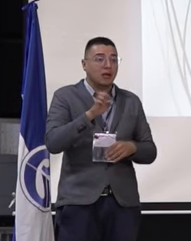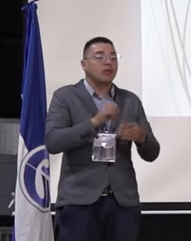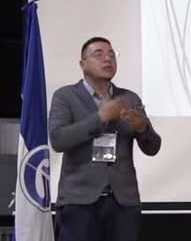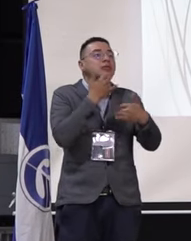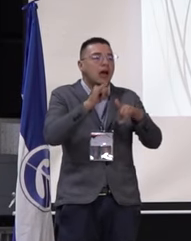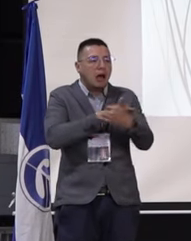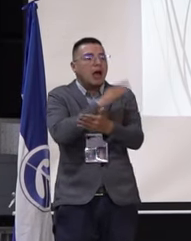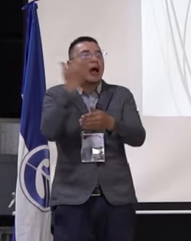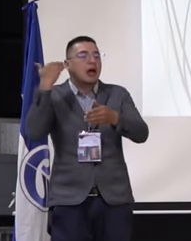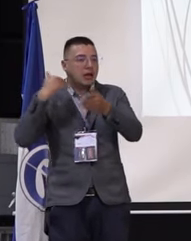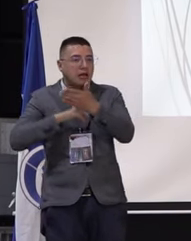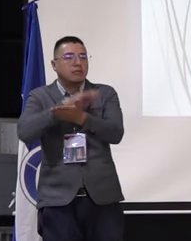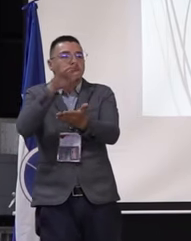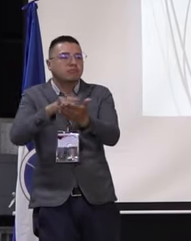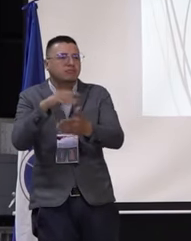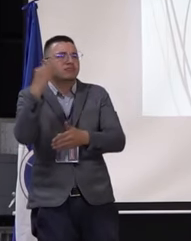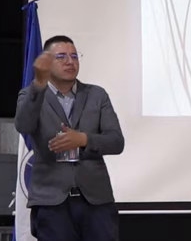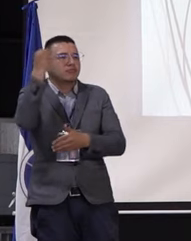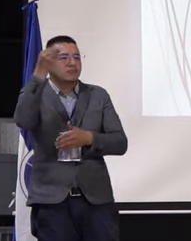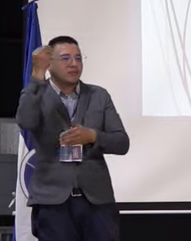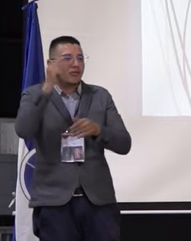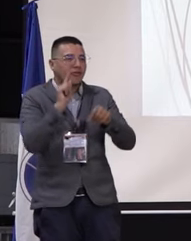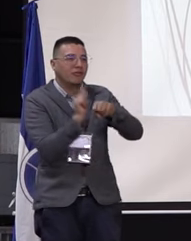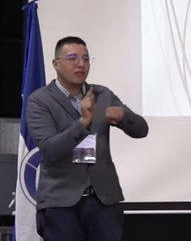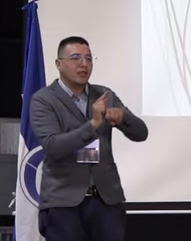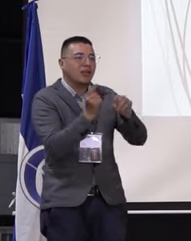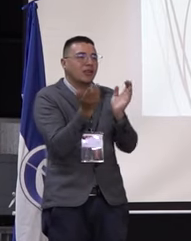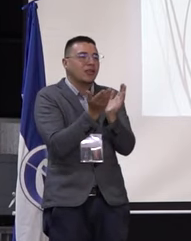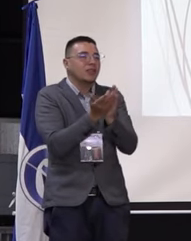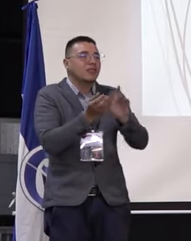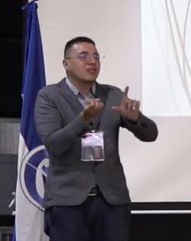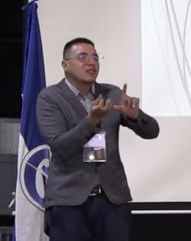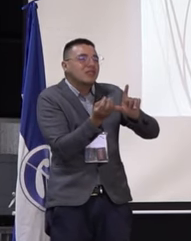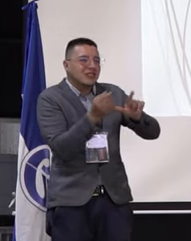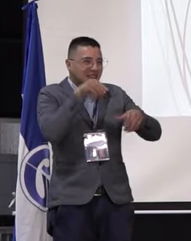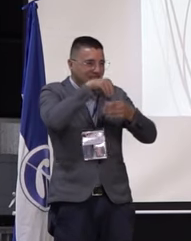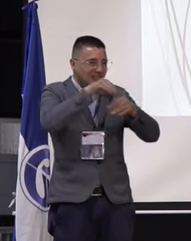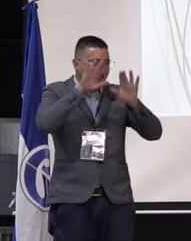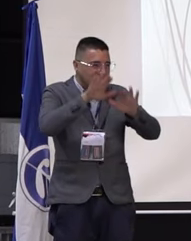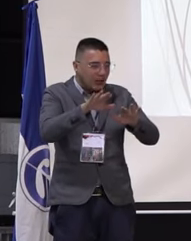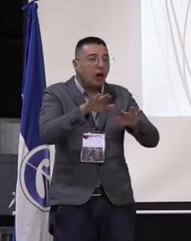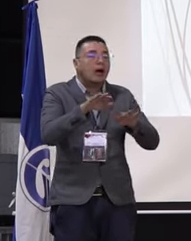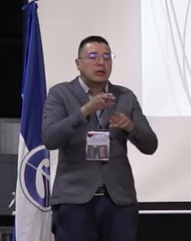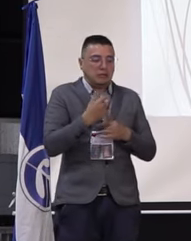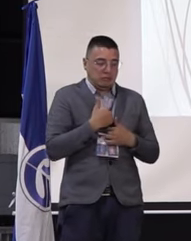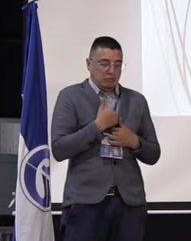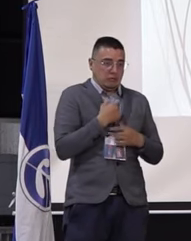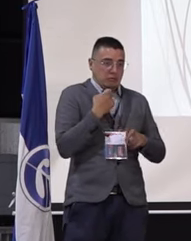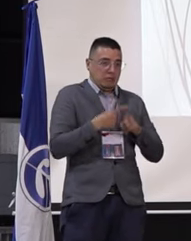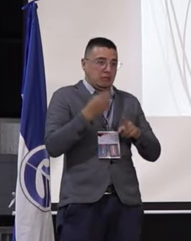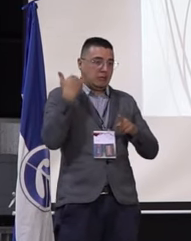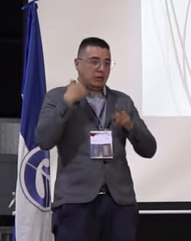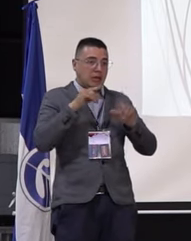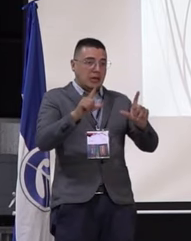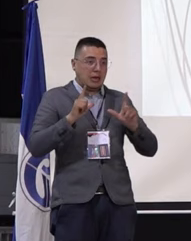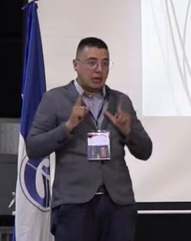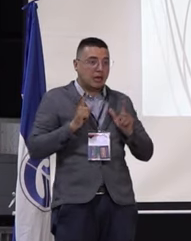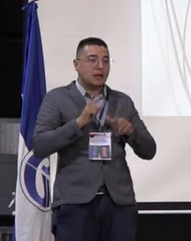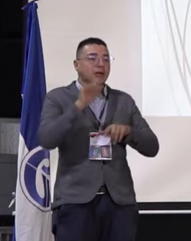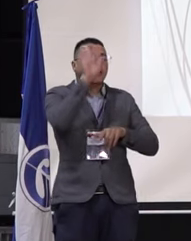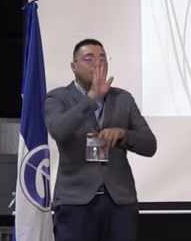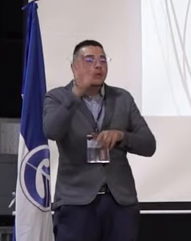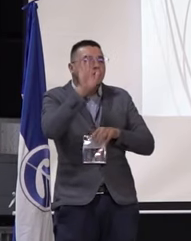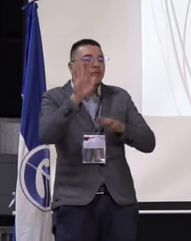participado en el Consejo de la Facultad de Educación Física y yo en la representación de egresados en el Departamento de